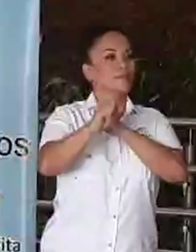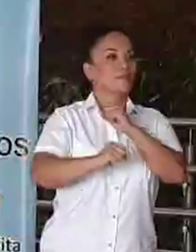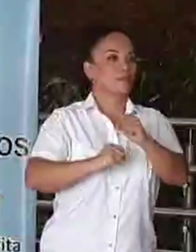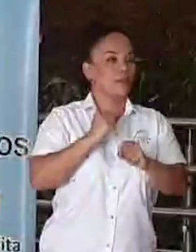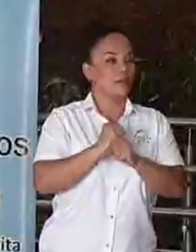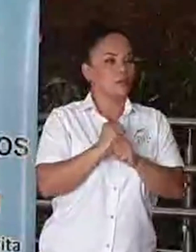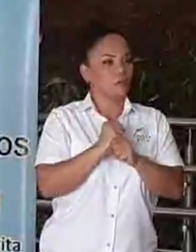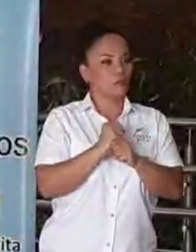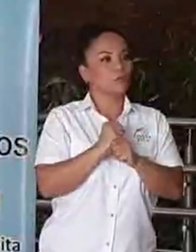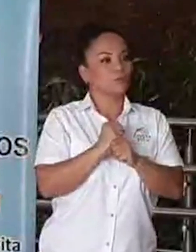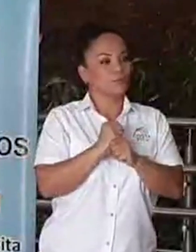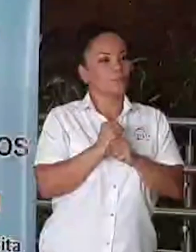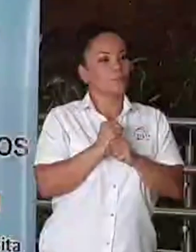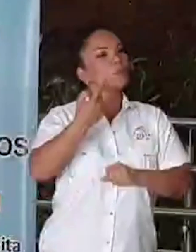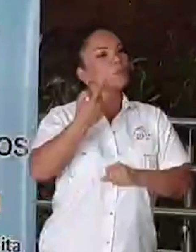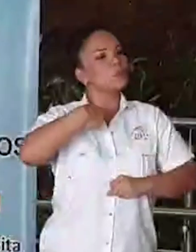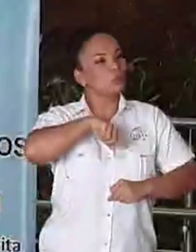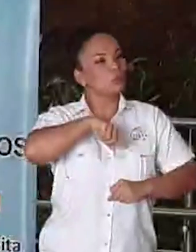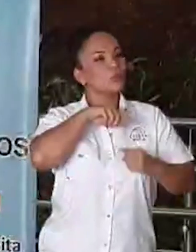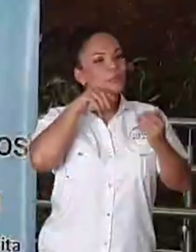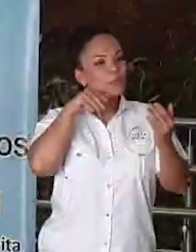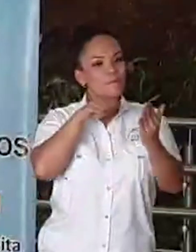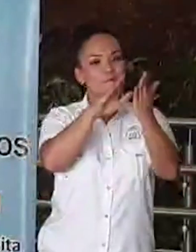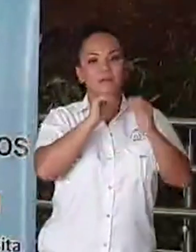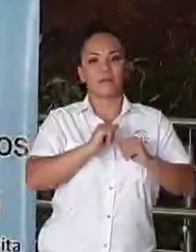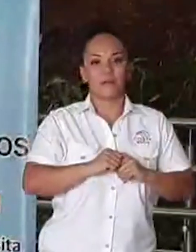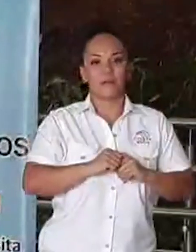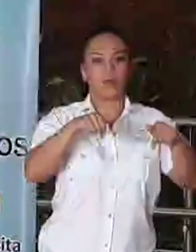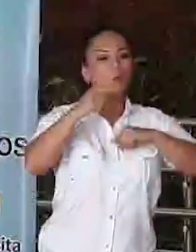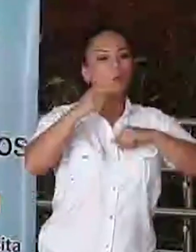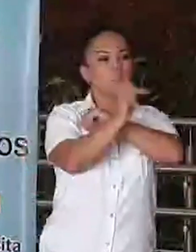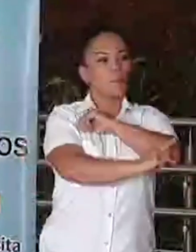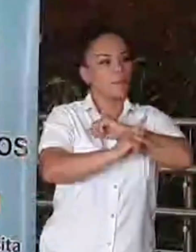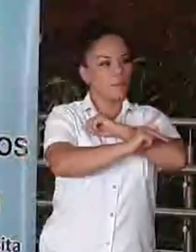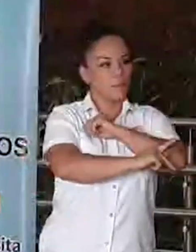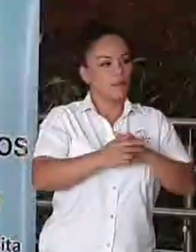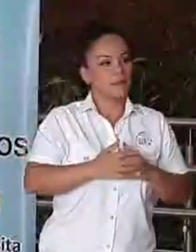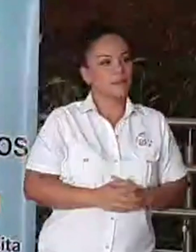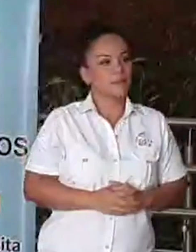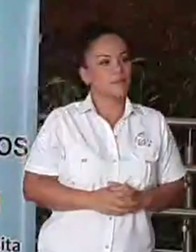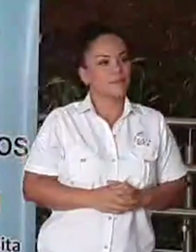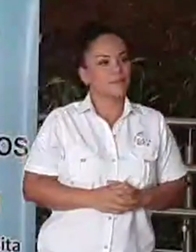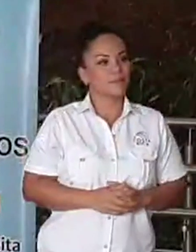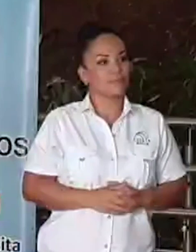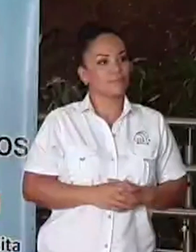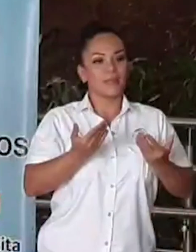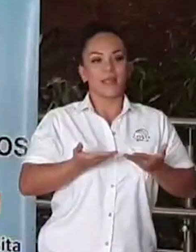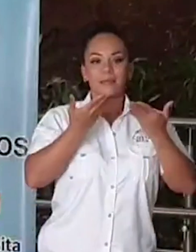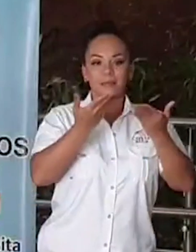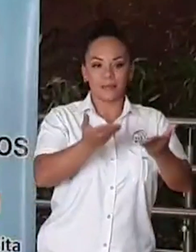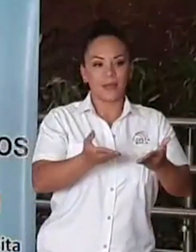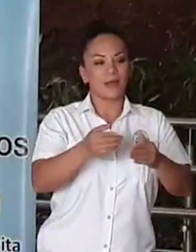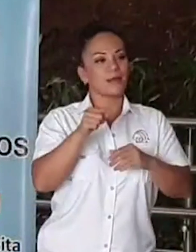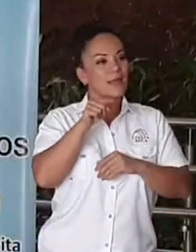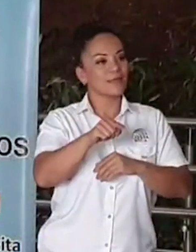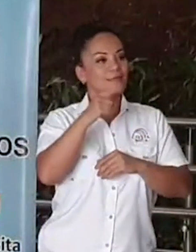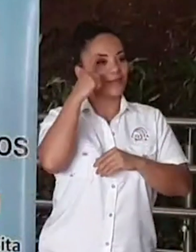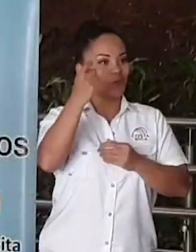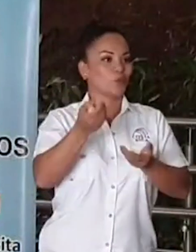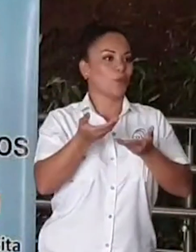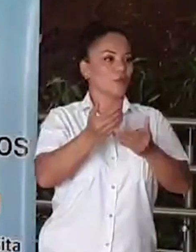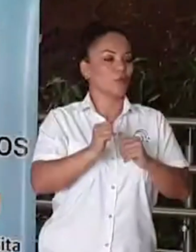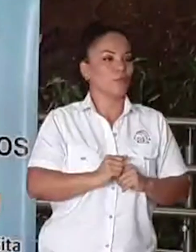Hemos enfrentado como país en entregar ese sueño muchísimas